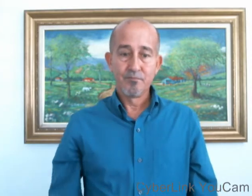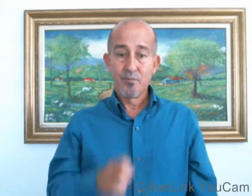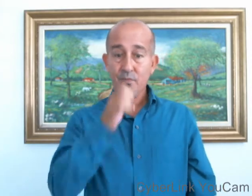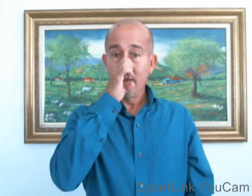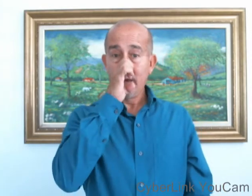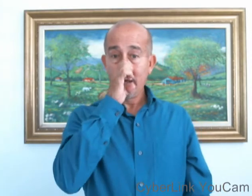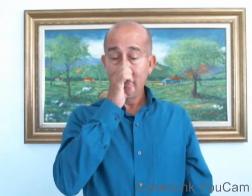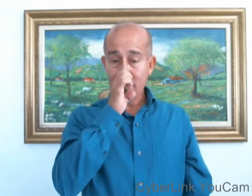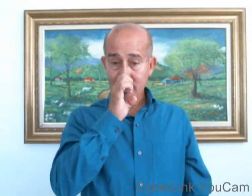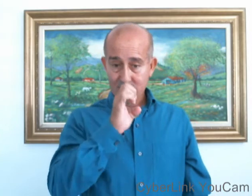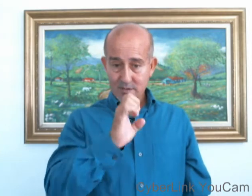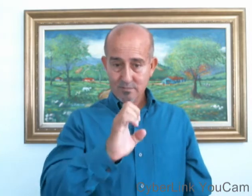El elefante.